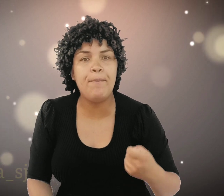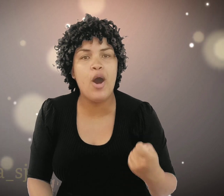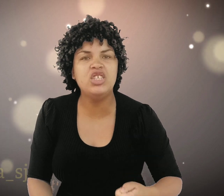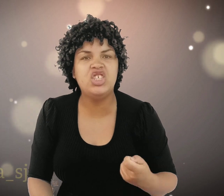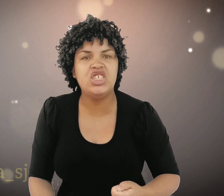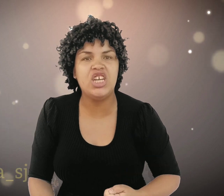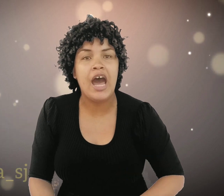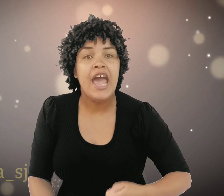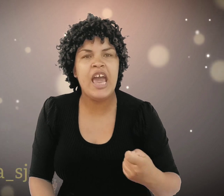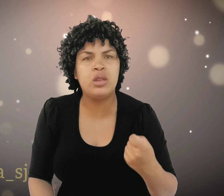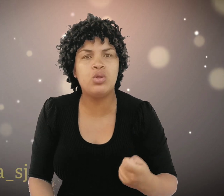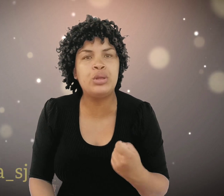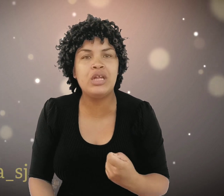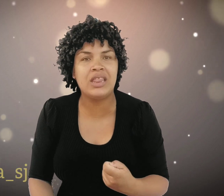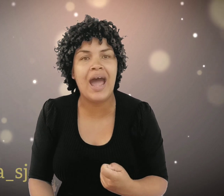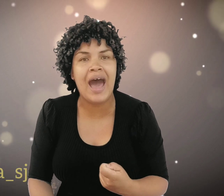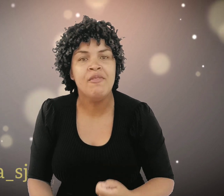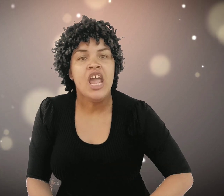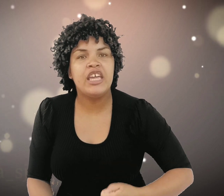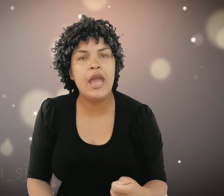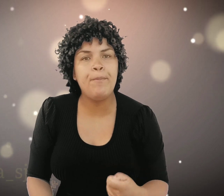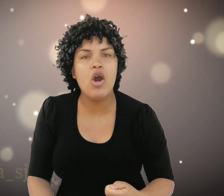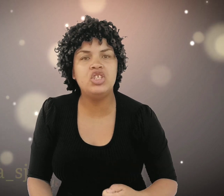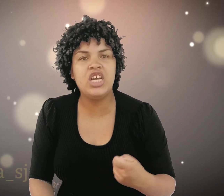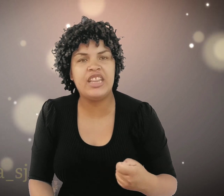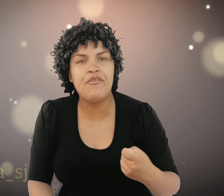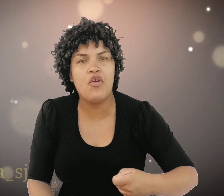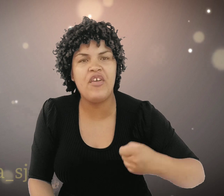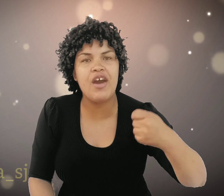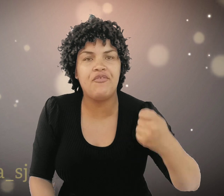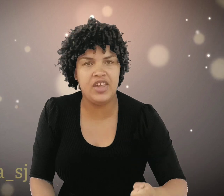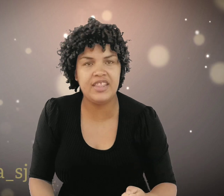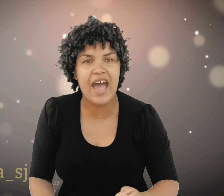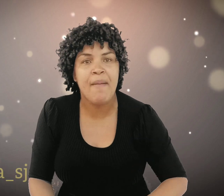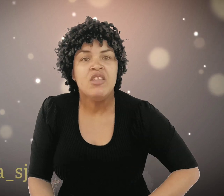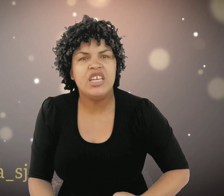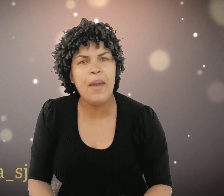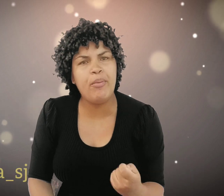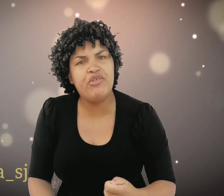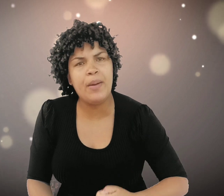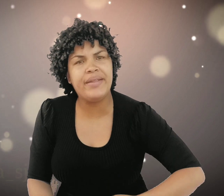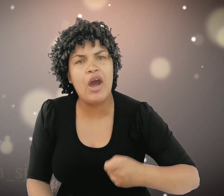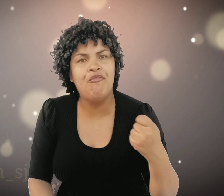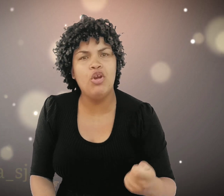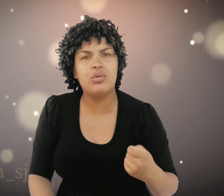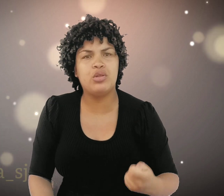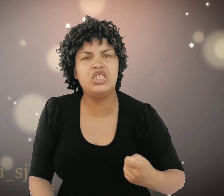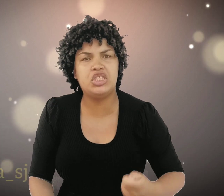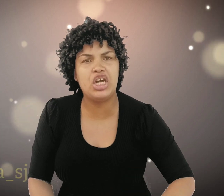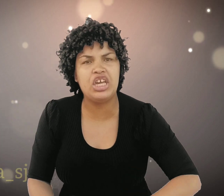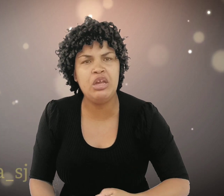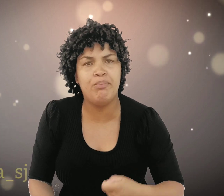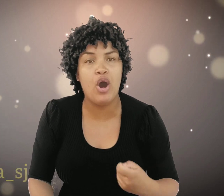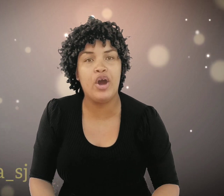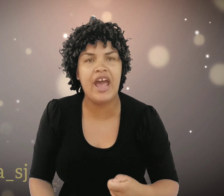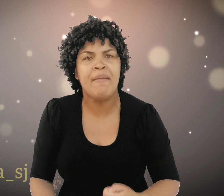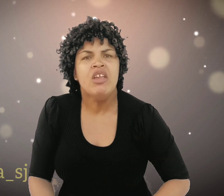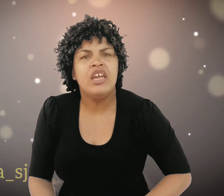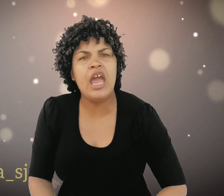podia ressuscitar. Quem podia devolver a vida. Quem podia mandar o fluxo de sangue embora. Quem